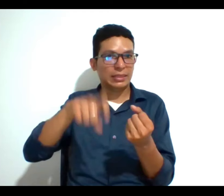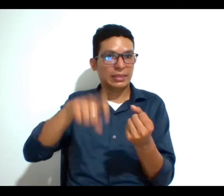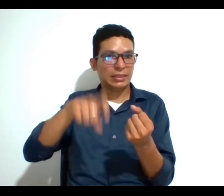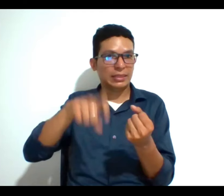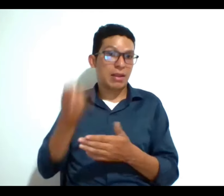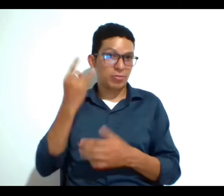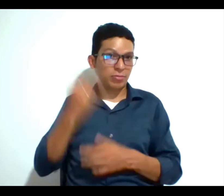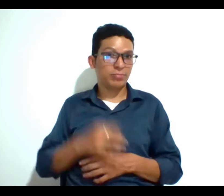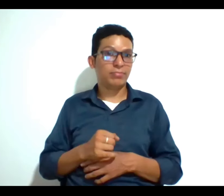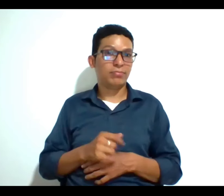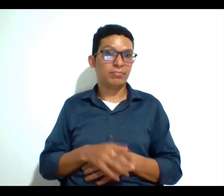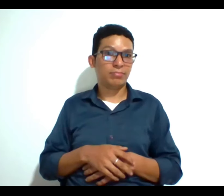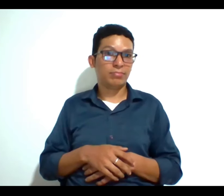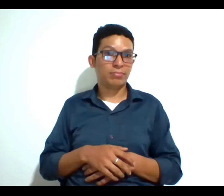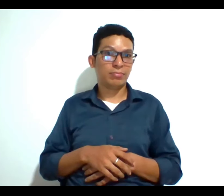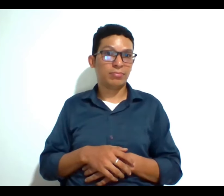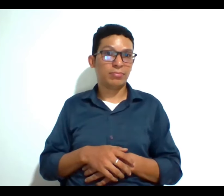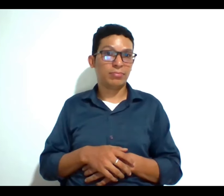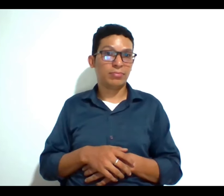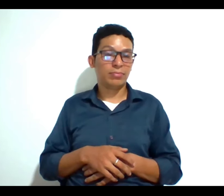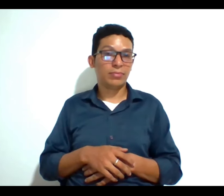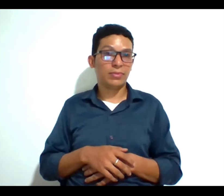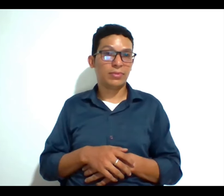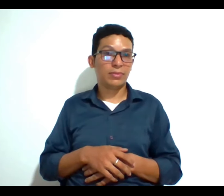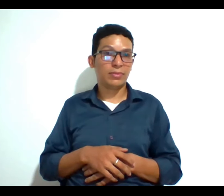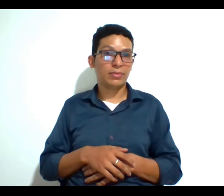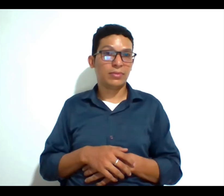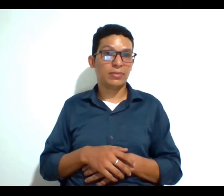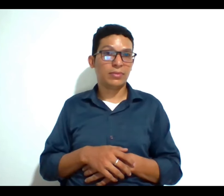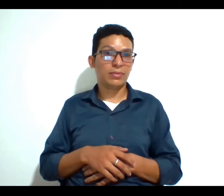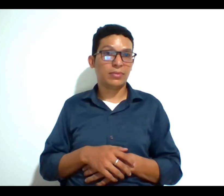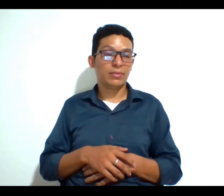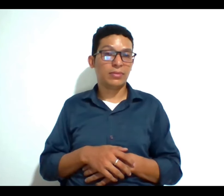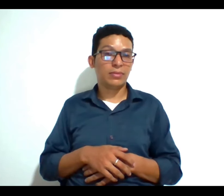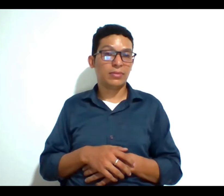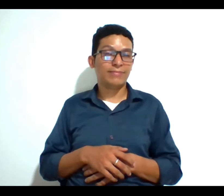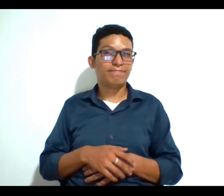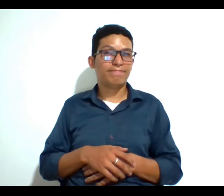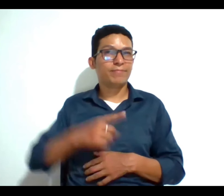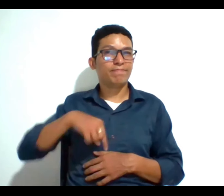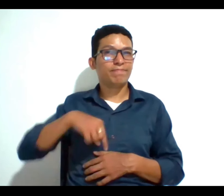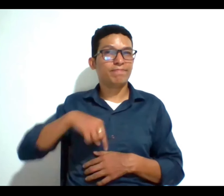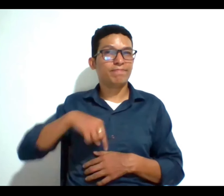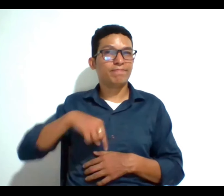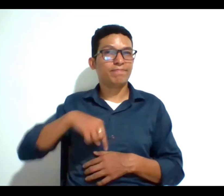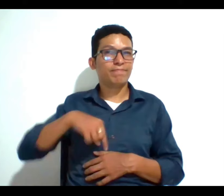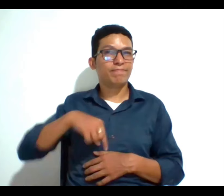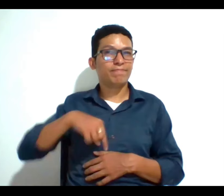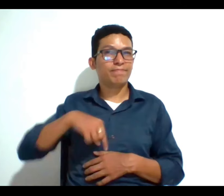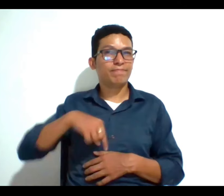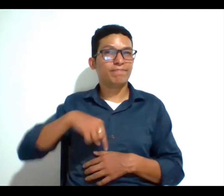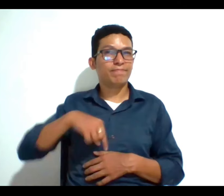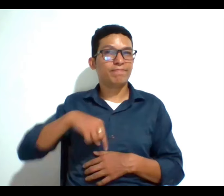entonces también por eso hemos retado como esa idea de tipos de discapacidad